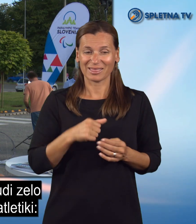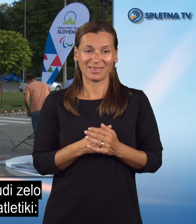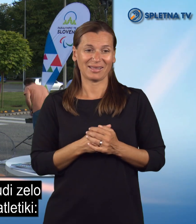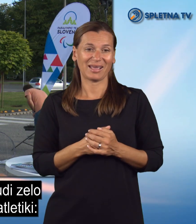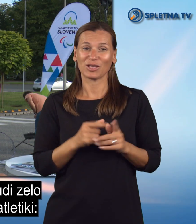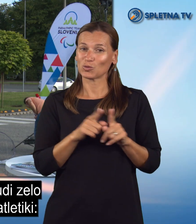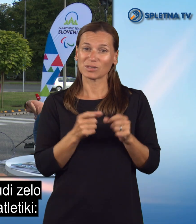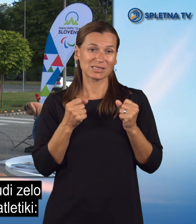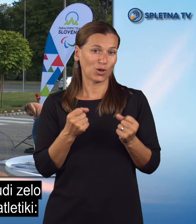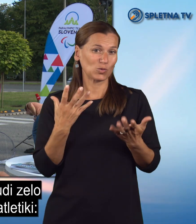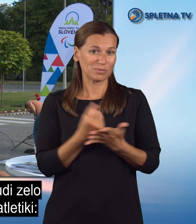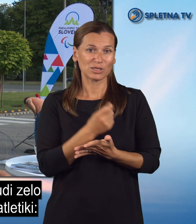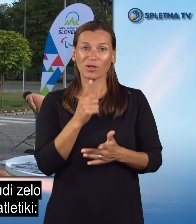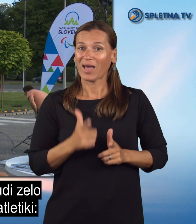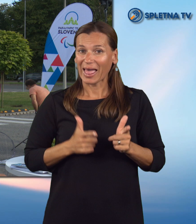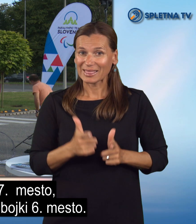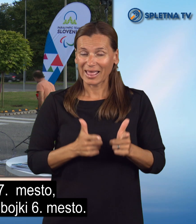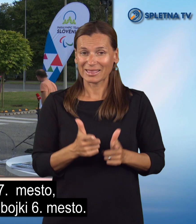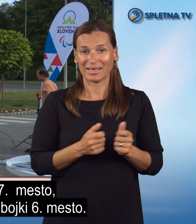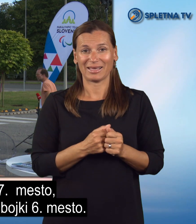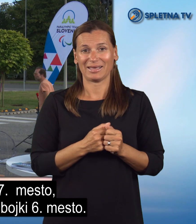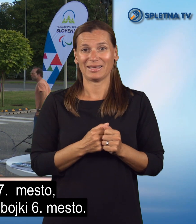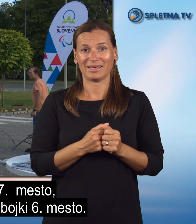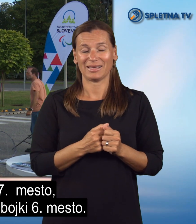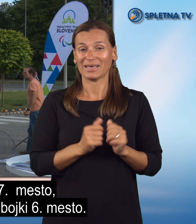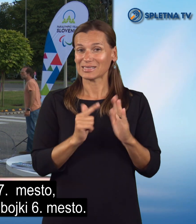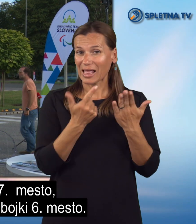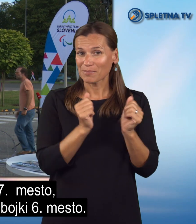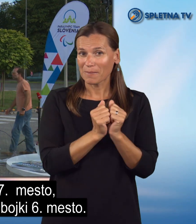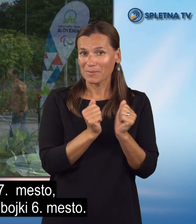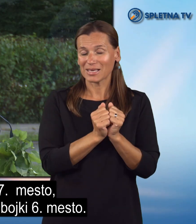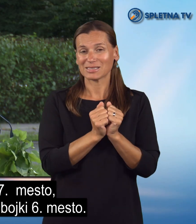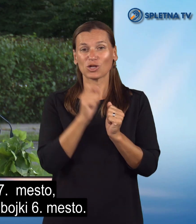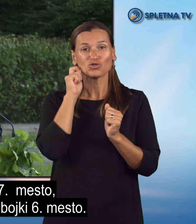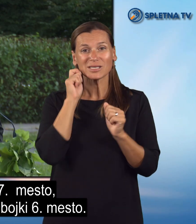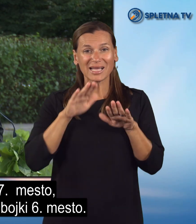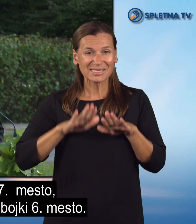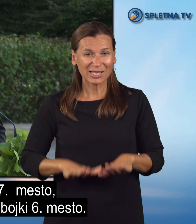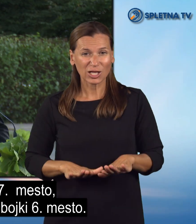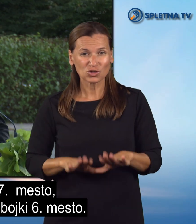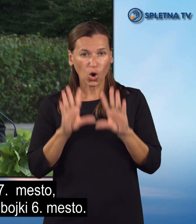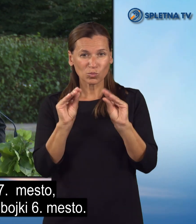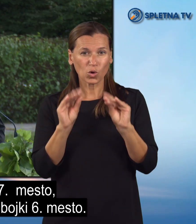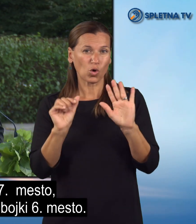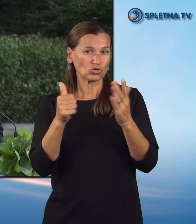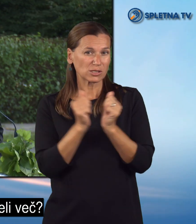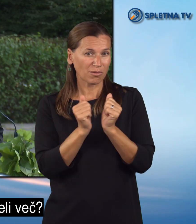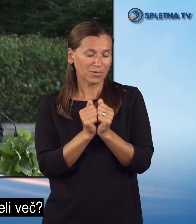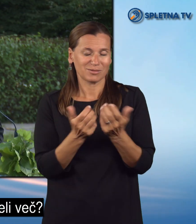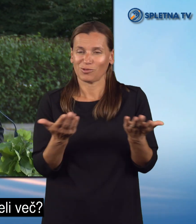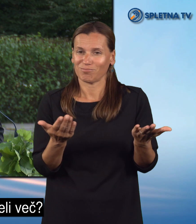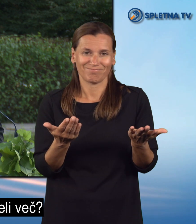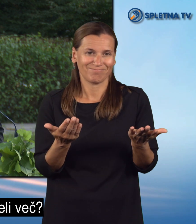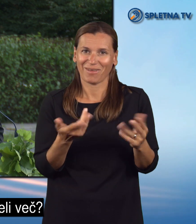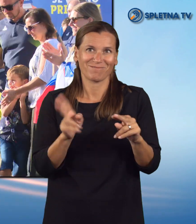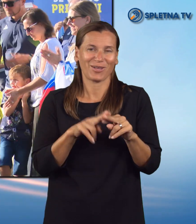tudi zelo uspešni v atleti, se pravi Kendrik Plank, sedmo mesto, ženske srdeče od bojke šesto, kaj bi si